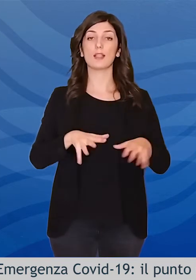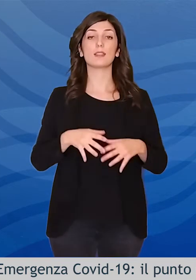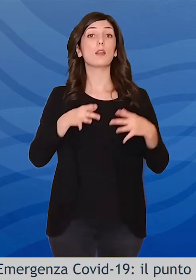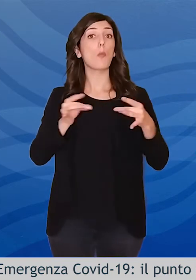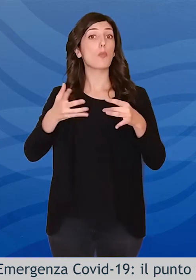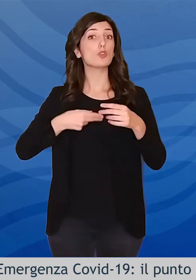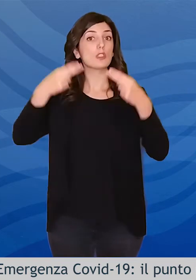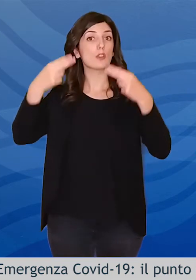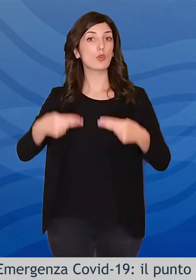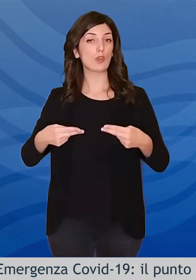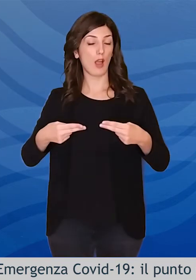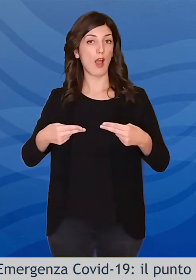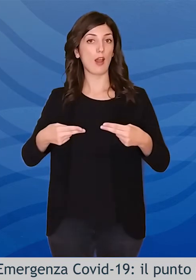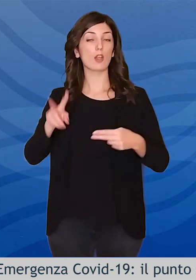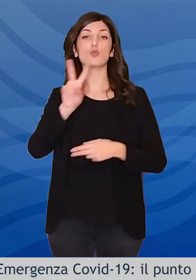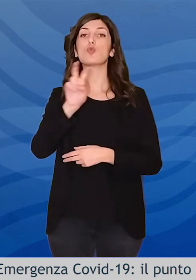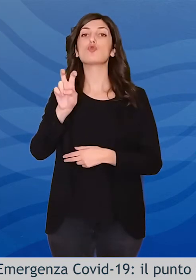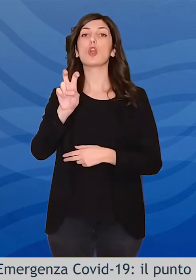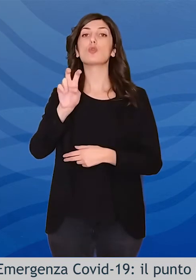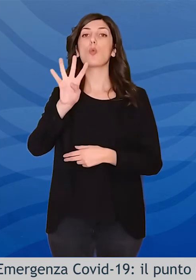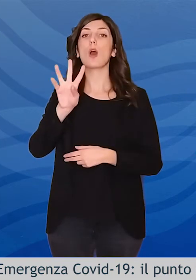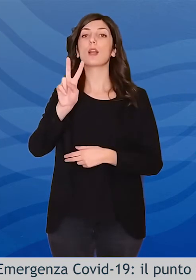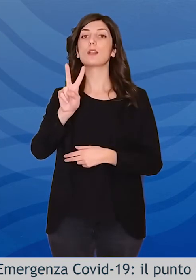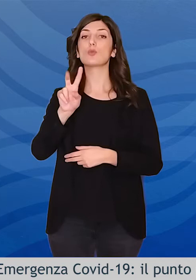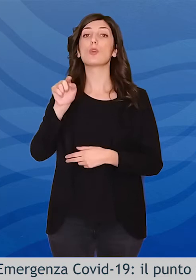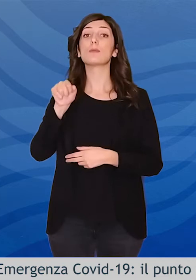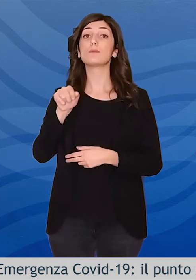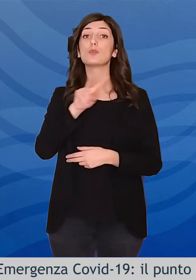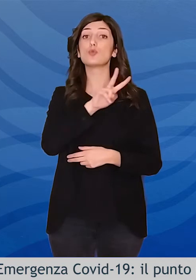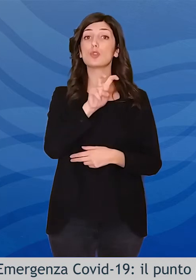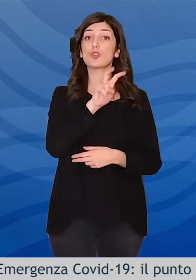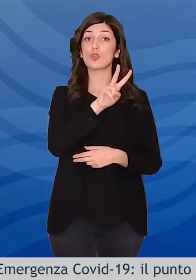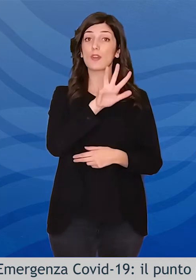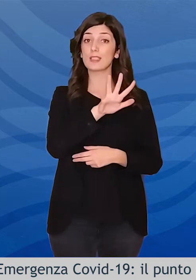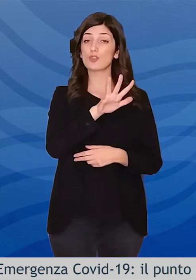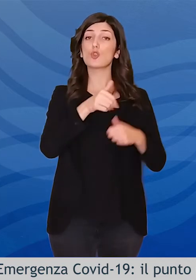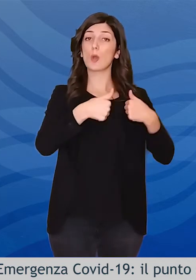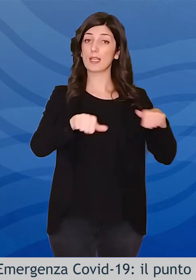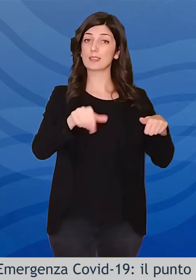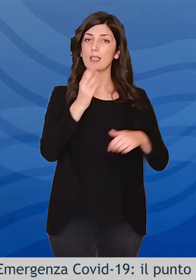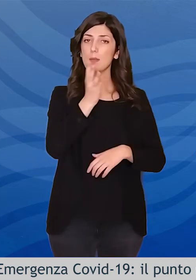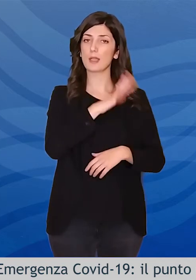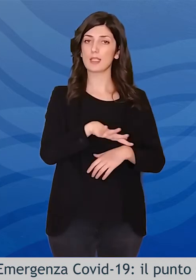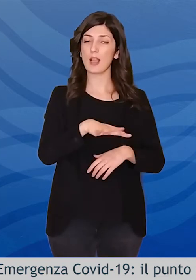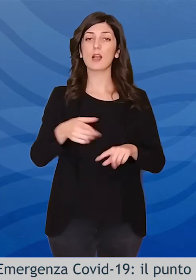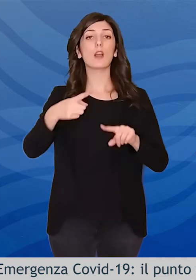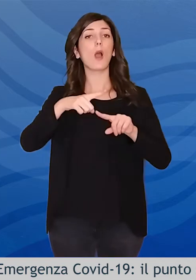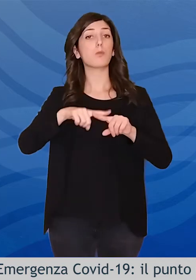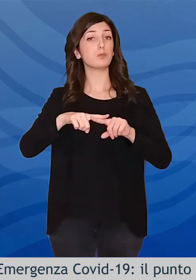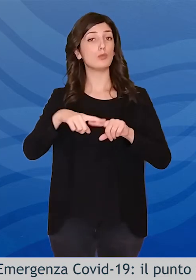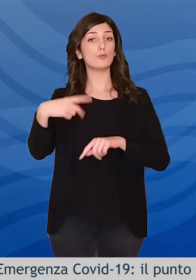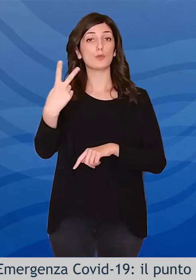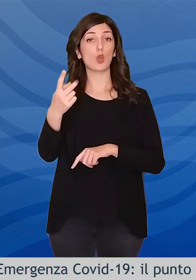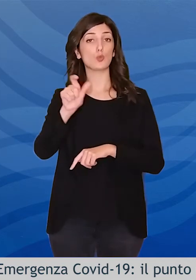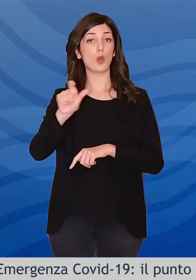totali riscontrate sono state 242 e di queste 225 in residenti alle quali è necessario